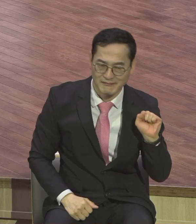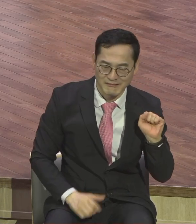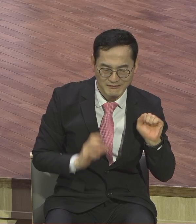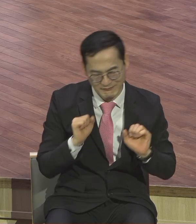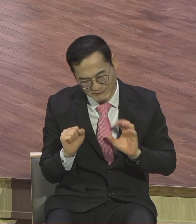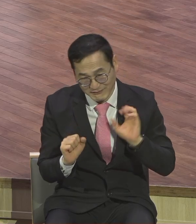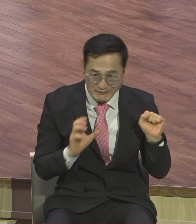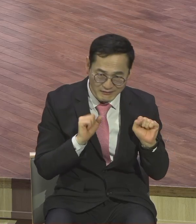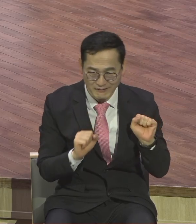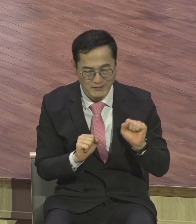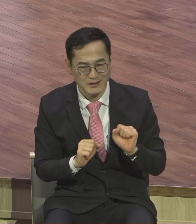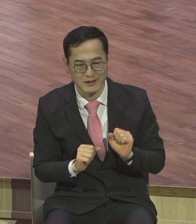바뀌어